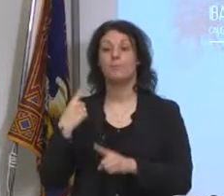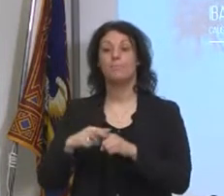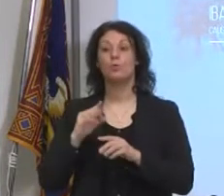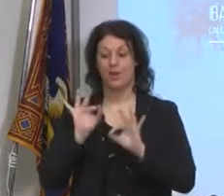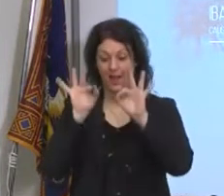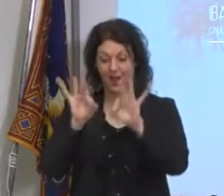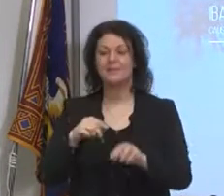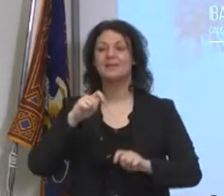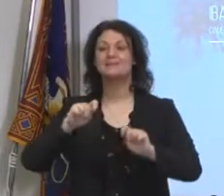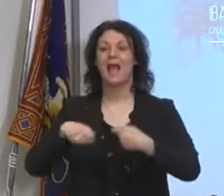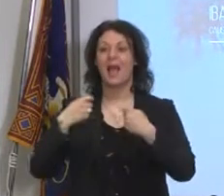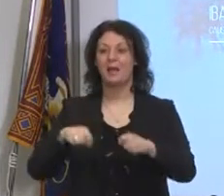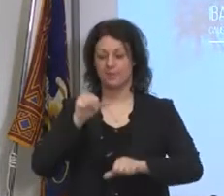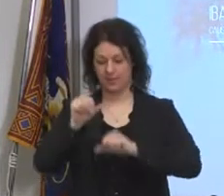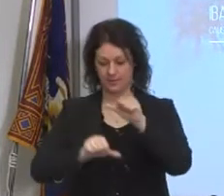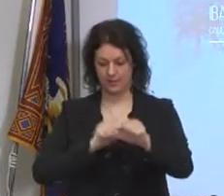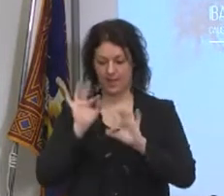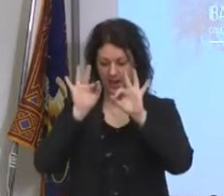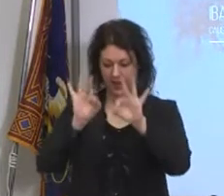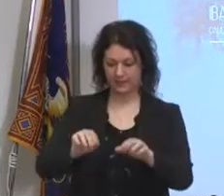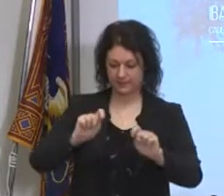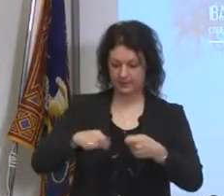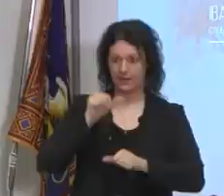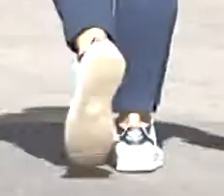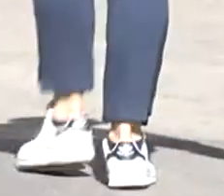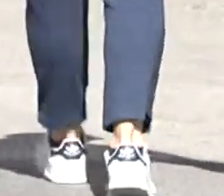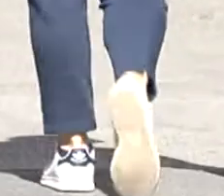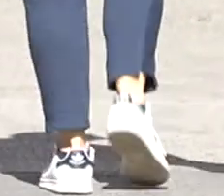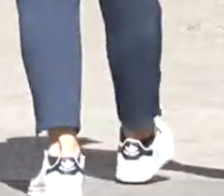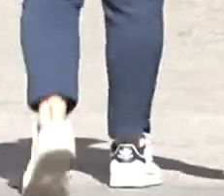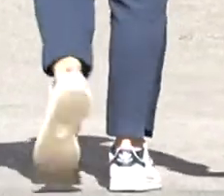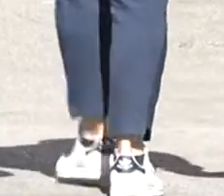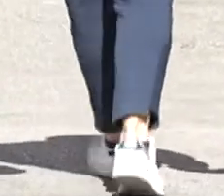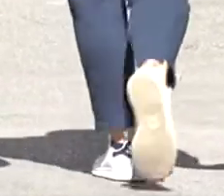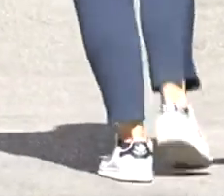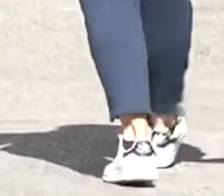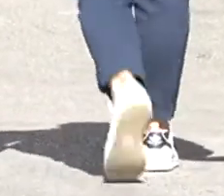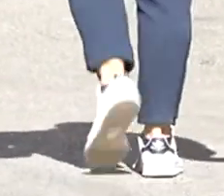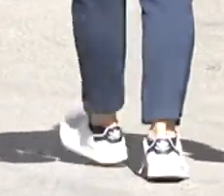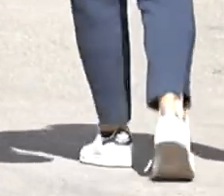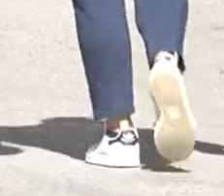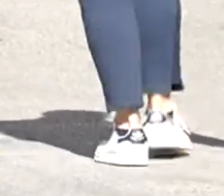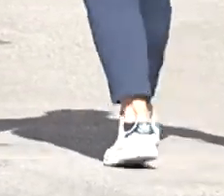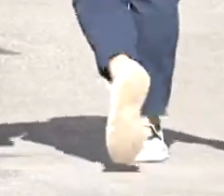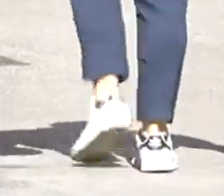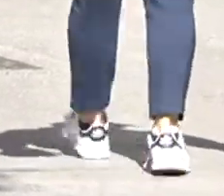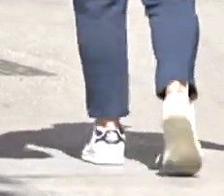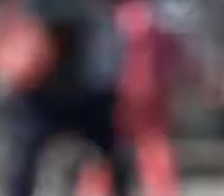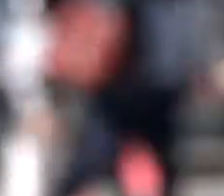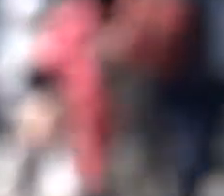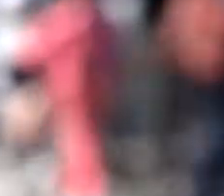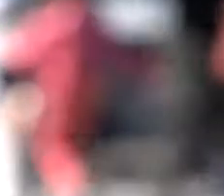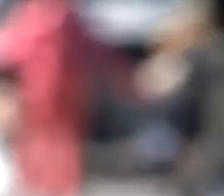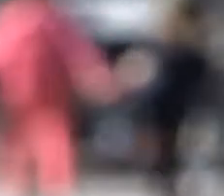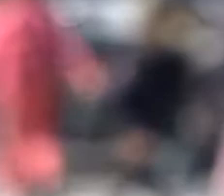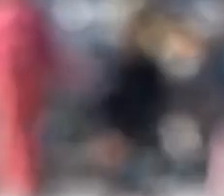e poi quando si esce. Stiamo studiando dei protocolli di questo tipo. Queste alcune delle misure di sicurezza che si stanno prospettando per